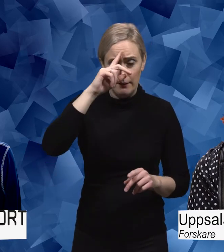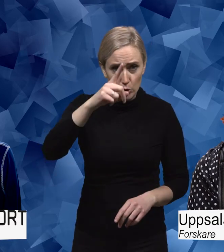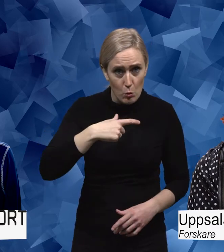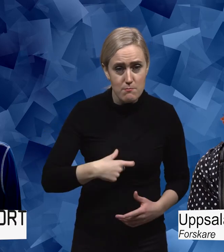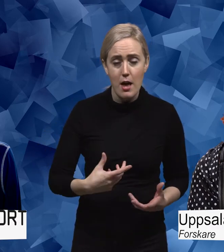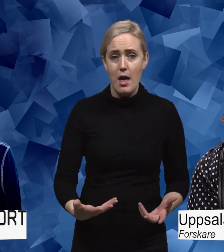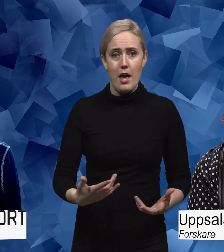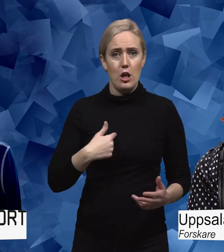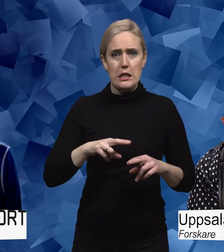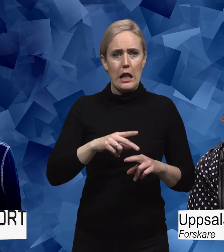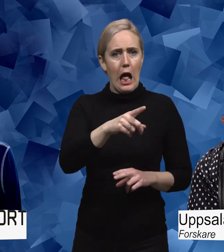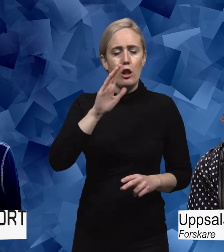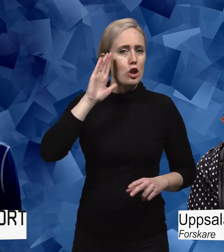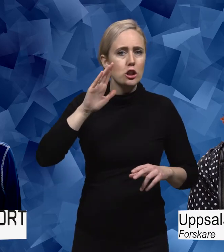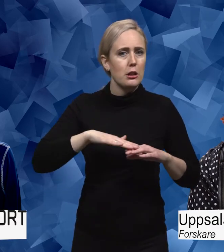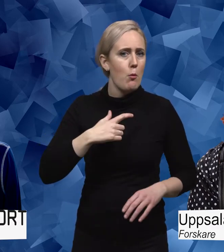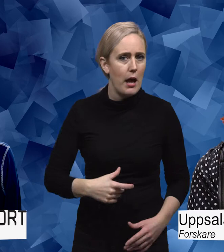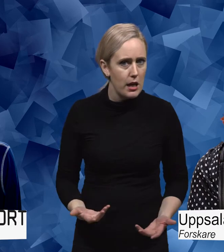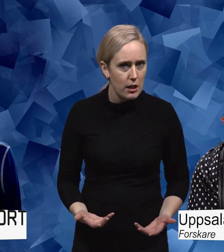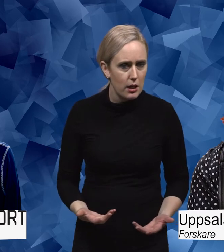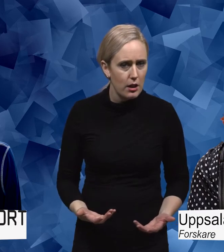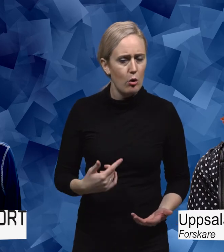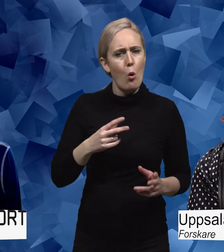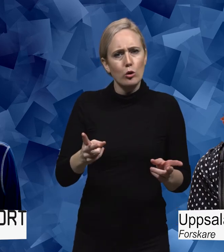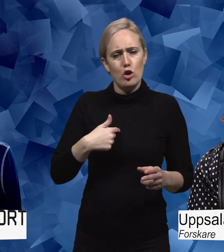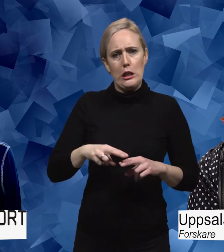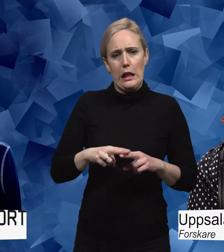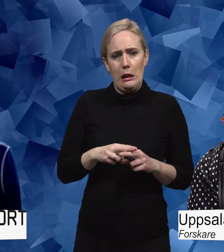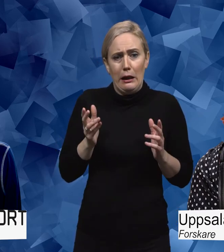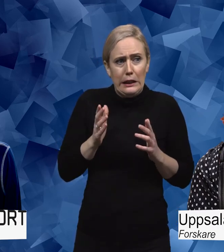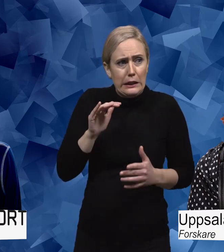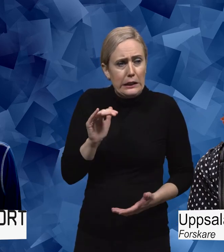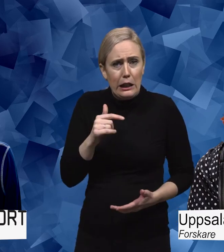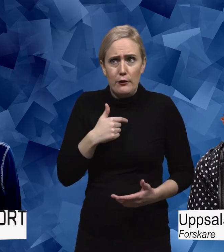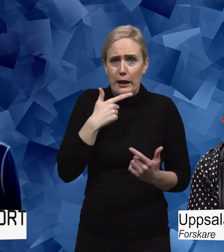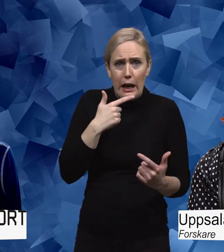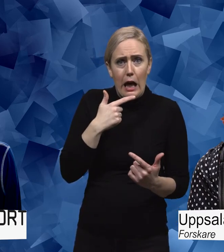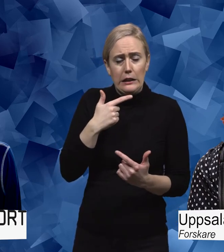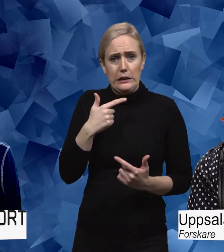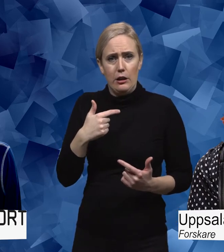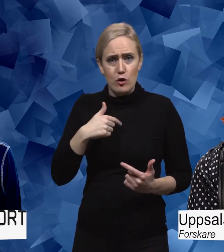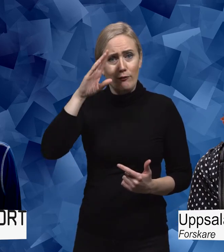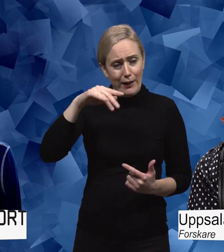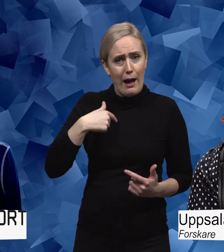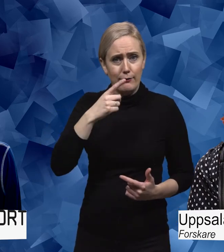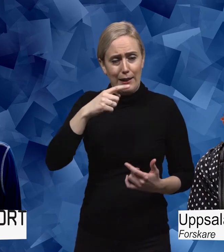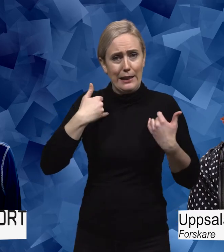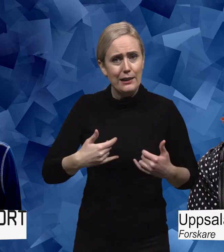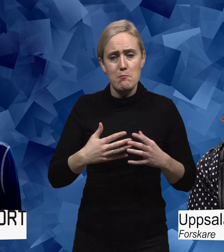inte lyssnad på. Och jag kände mig också väldigt liten och rädd, för jag visste ju att något var fel men jag fick inte hjälp med